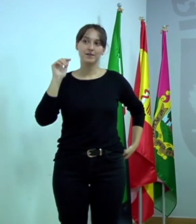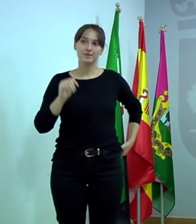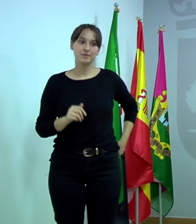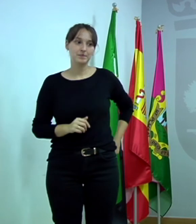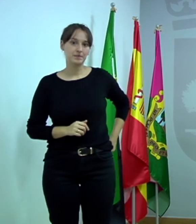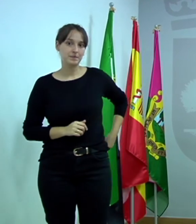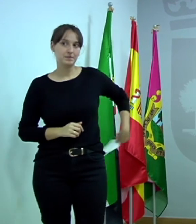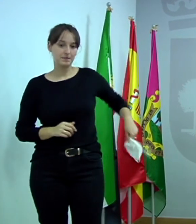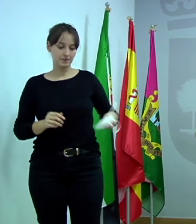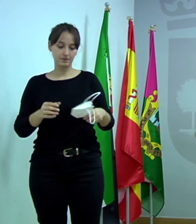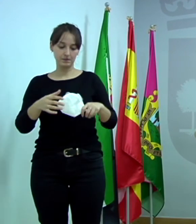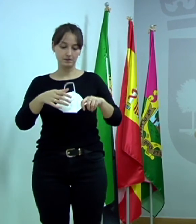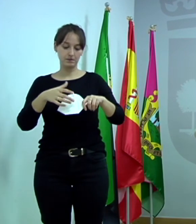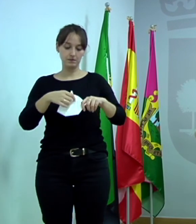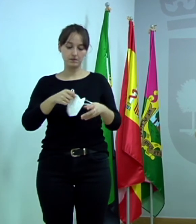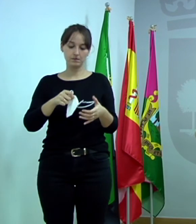ahora.